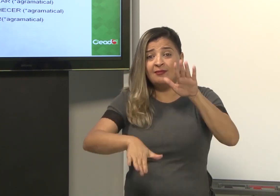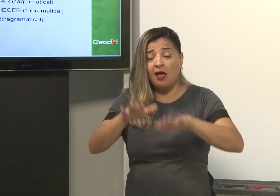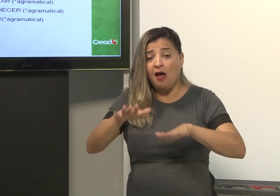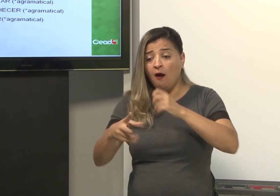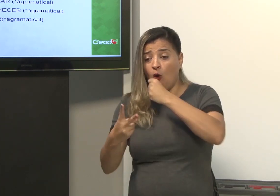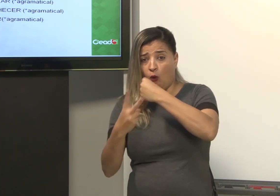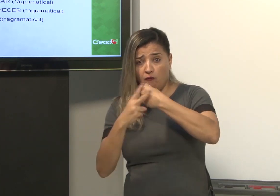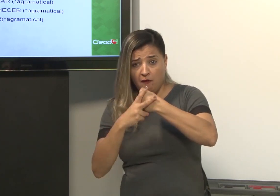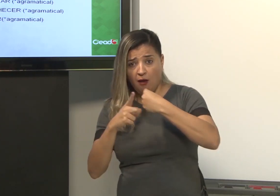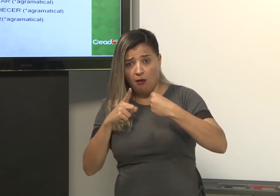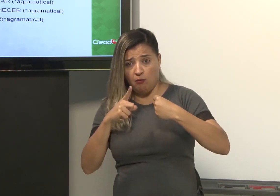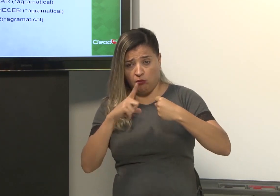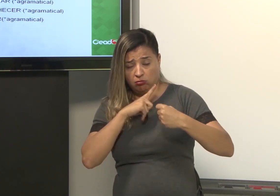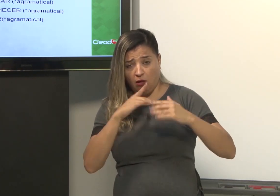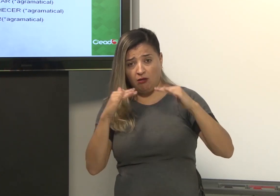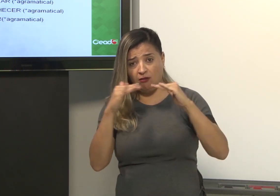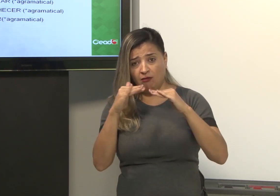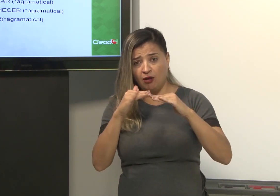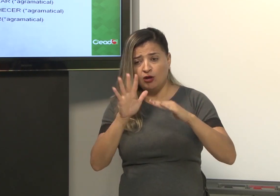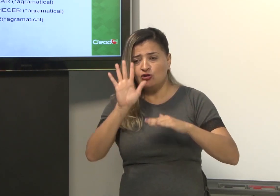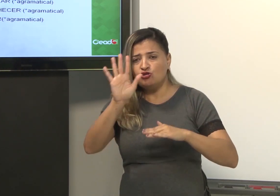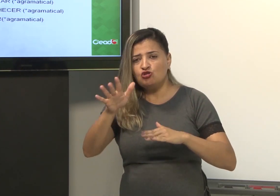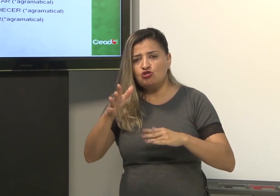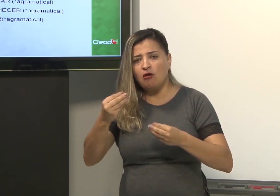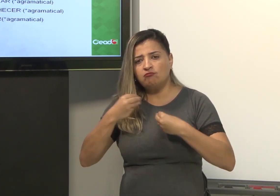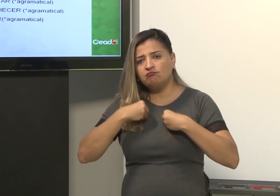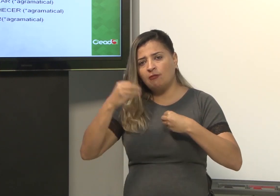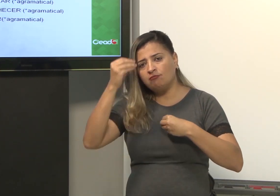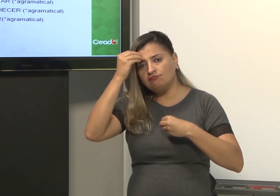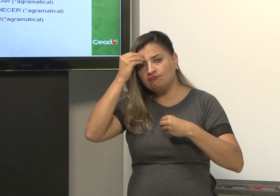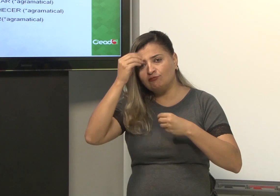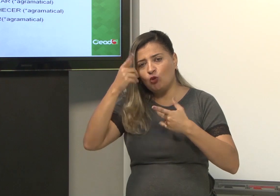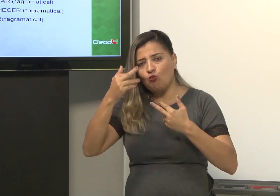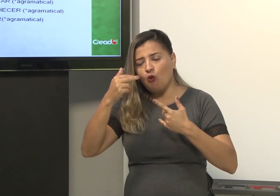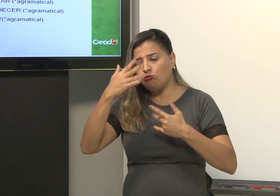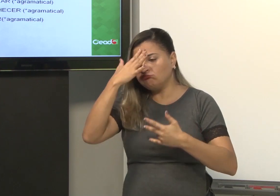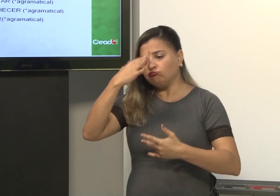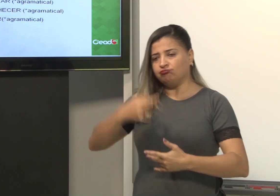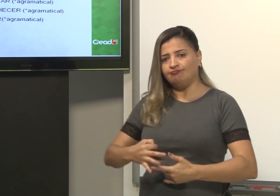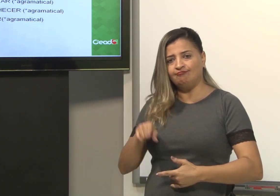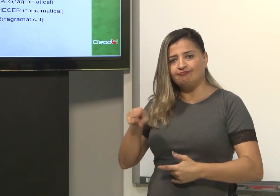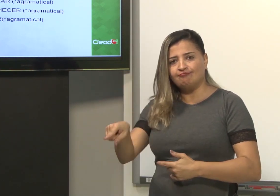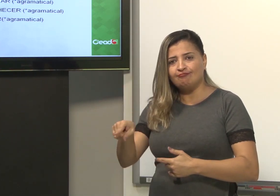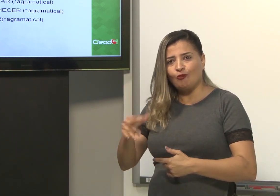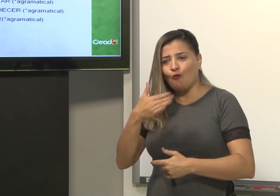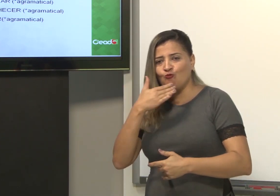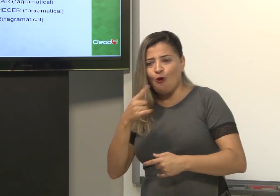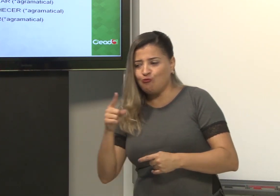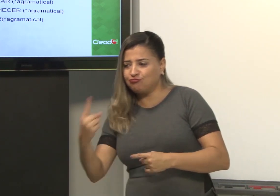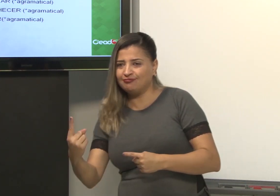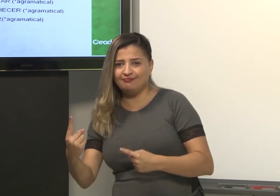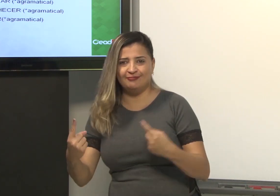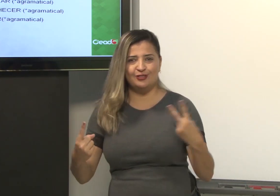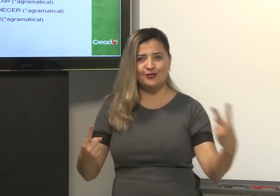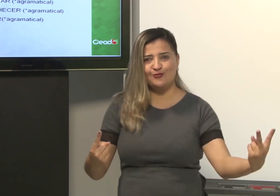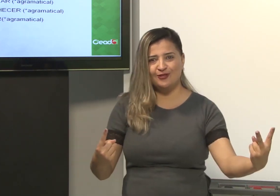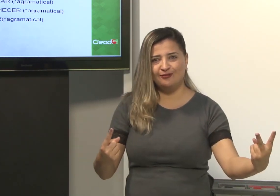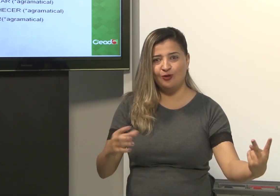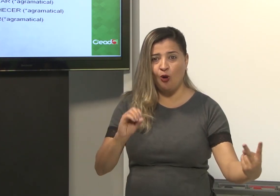saber. Porque, às vezes, tem o verbo com concordância e já me dá essa certeza. Aqui é 1, aqui é